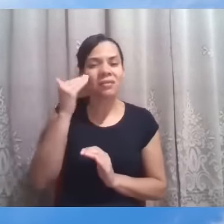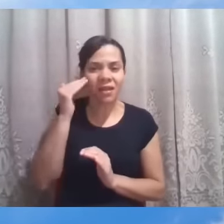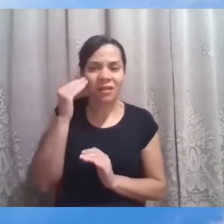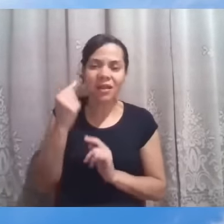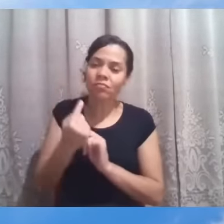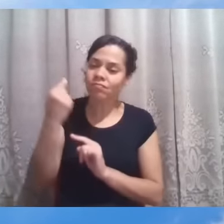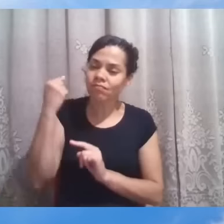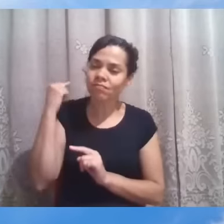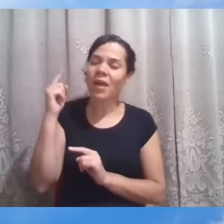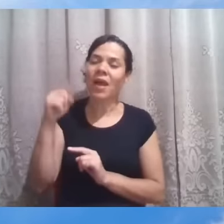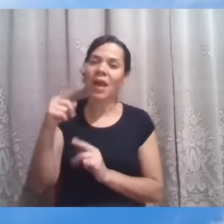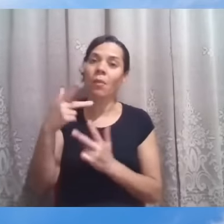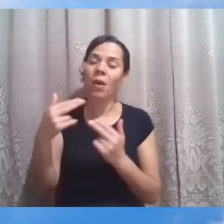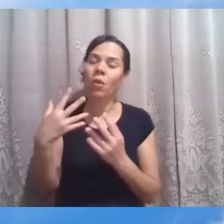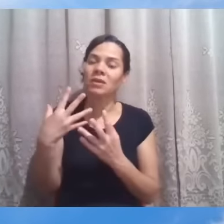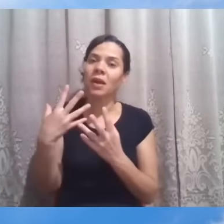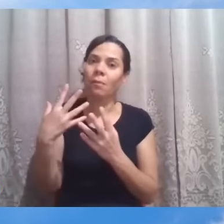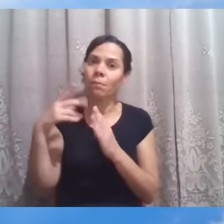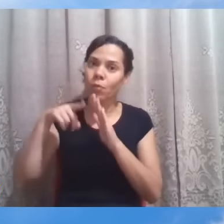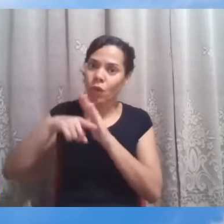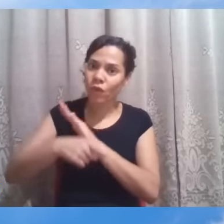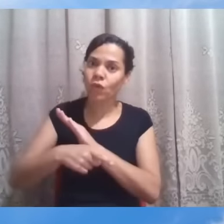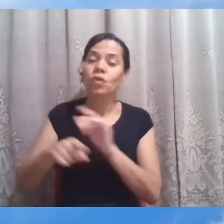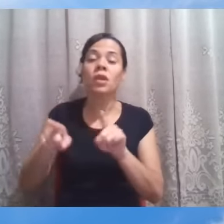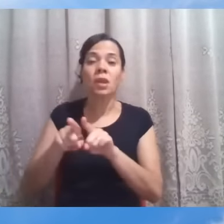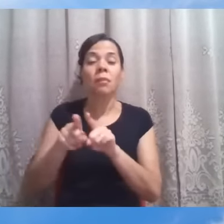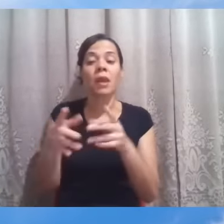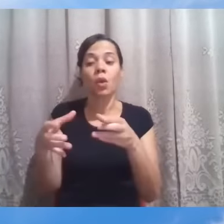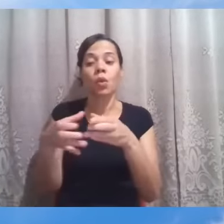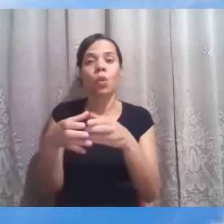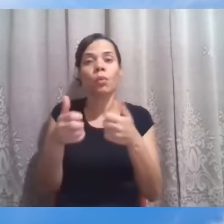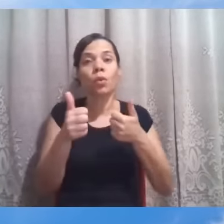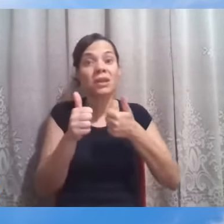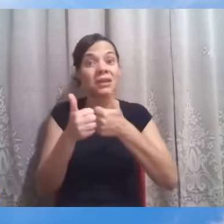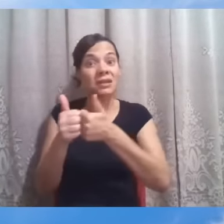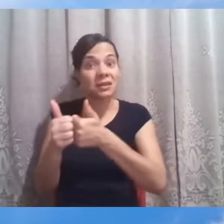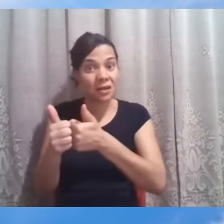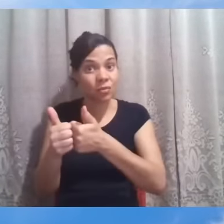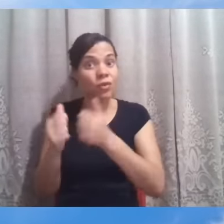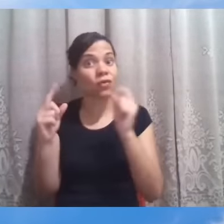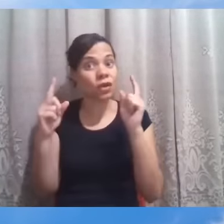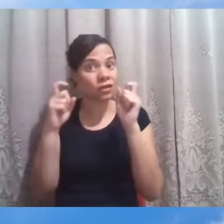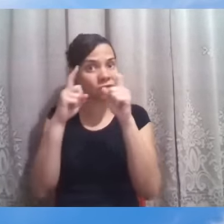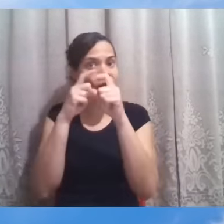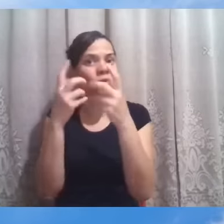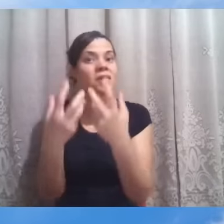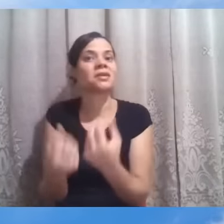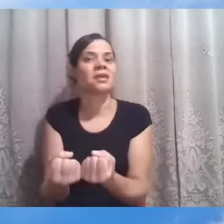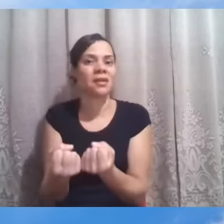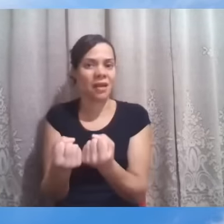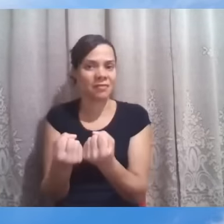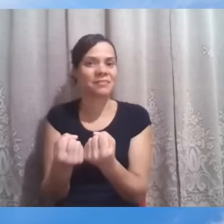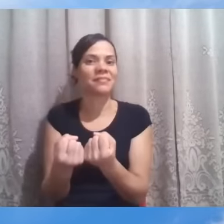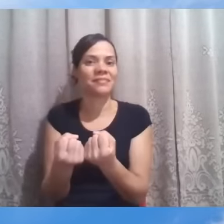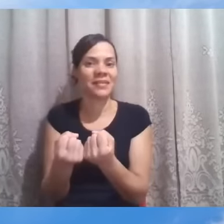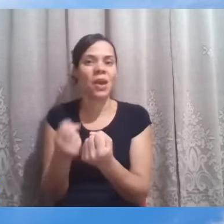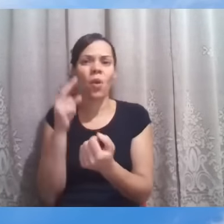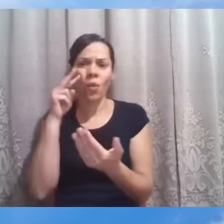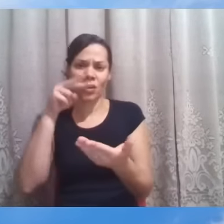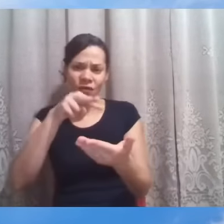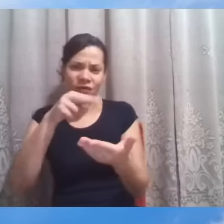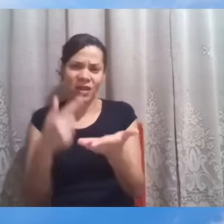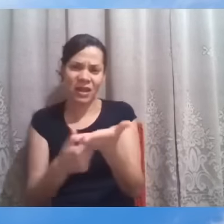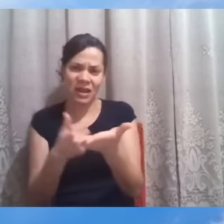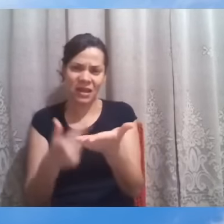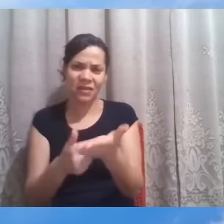muitas vezes arraigado, até entre os discípulos foi preciso um trabalho para ir desconstruindo ideias desse tipo. Quando a gente vê em Atos dos Apóstolos,